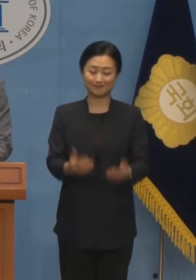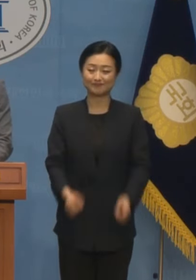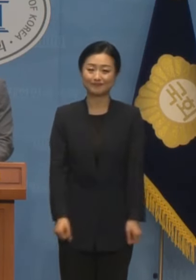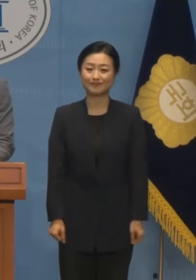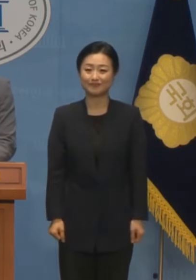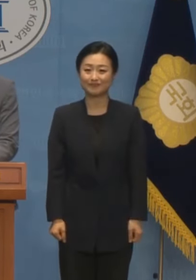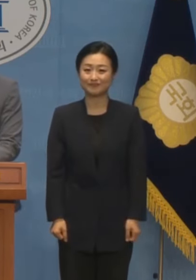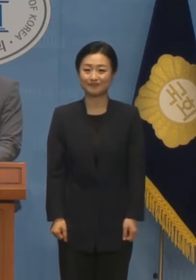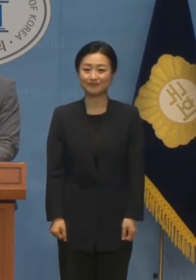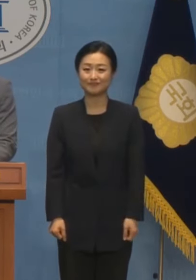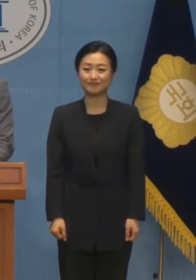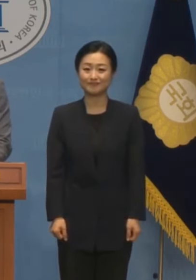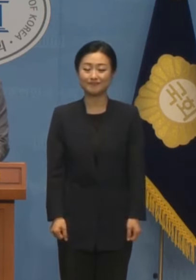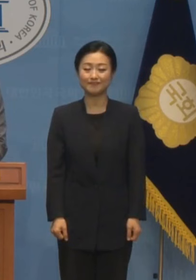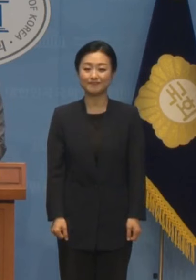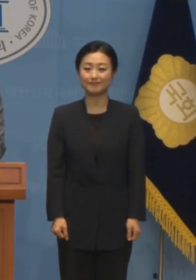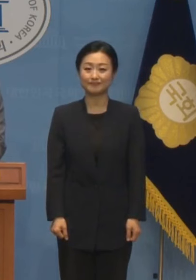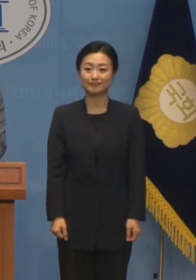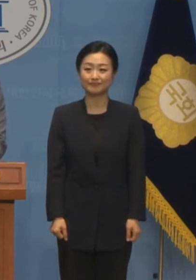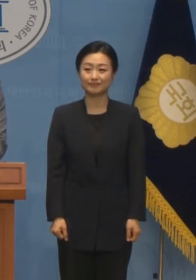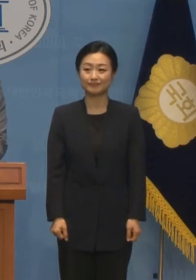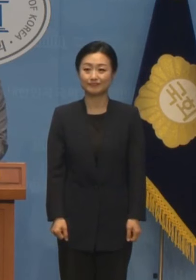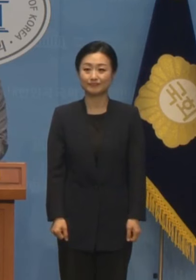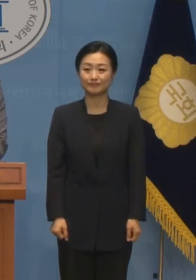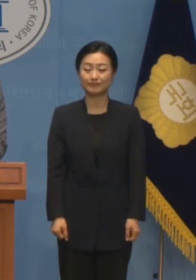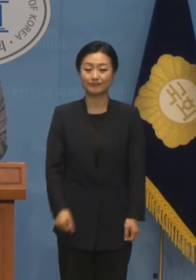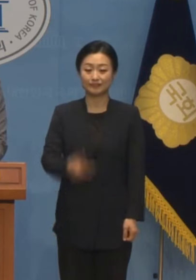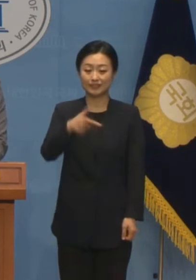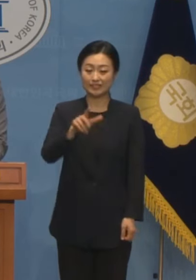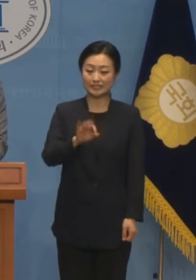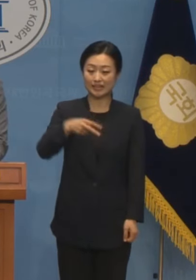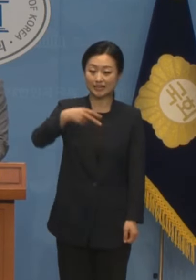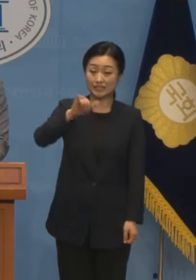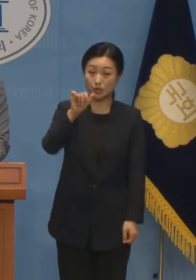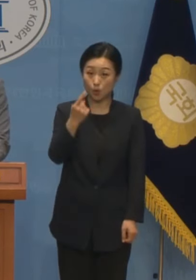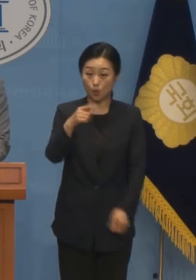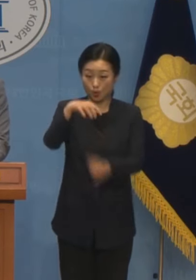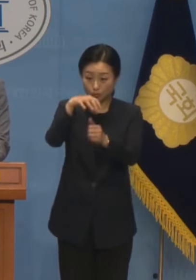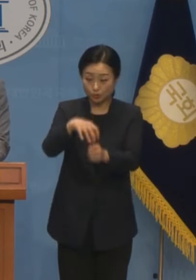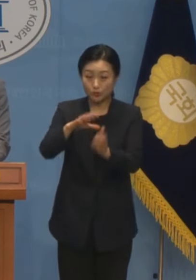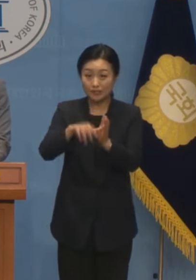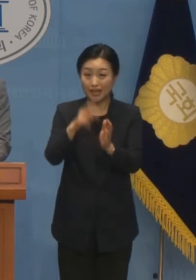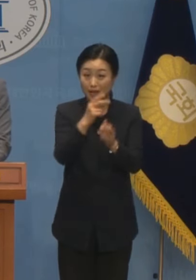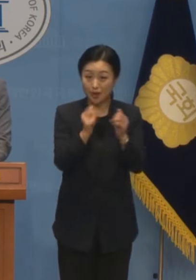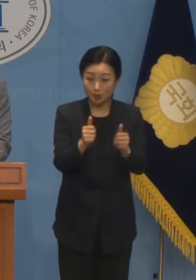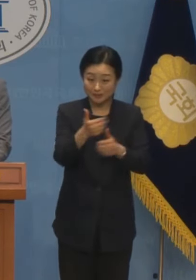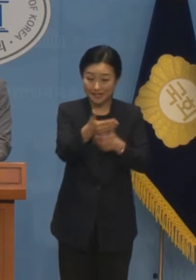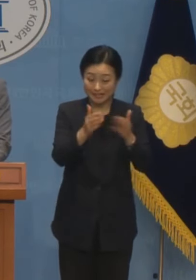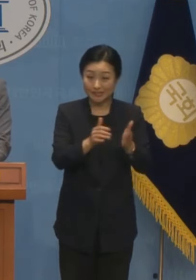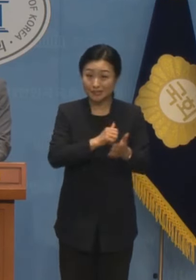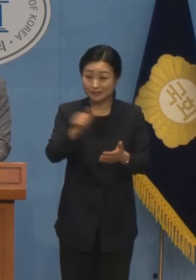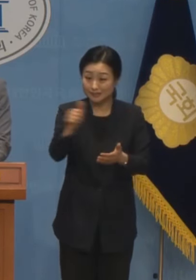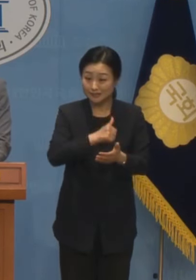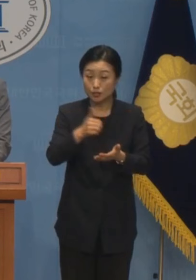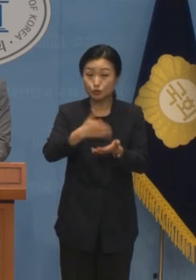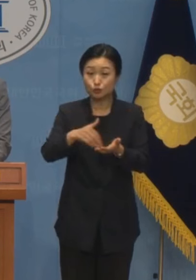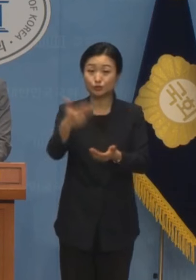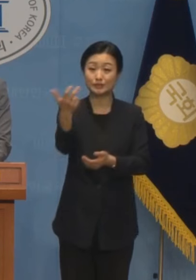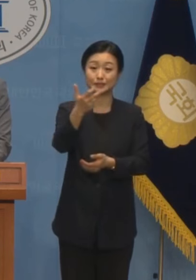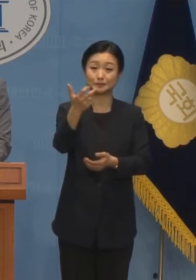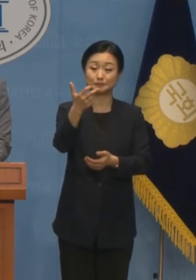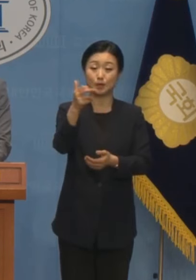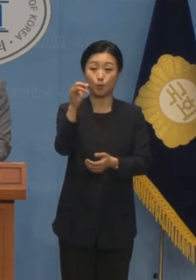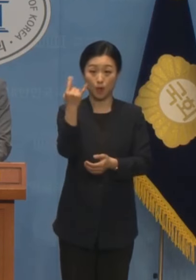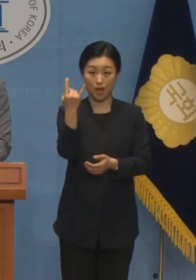섰습니다 그럼 바로 기자회견 시작하겠습니다 장시호 구속 시 검사실 출전 기록 총 70여 회